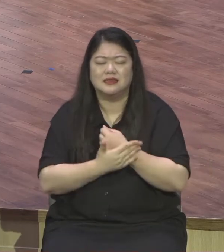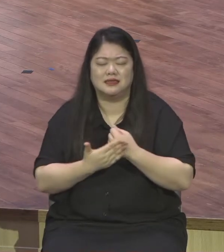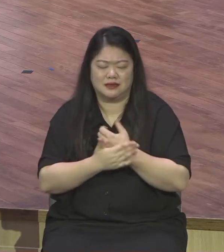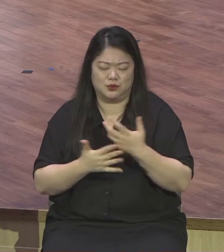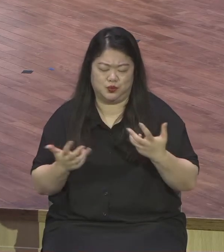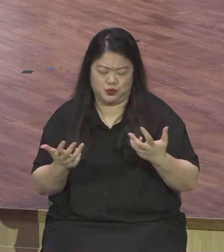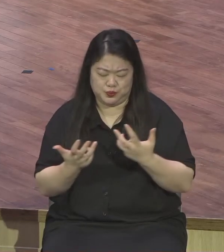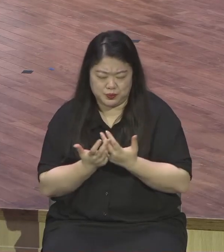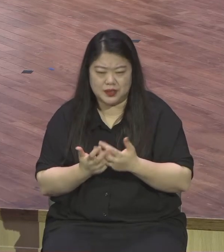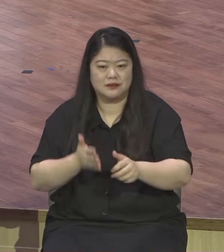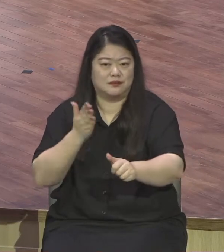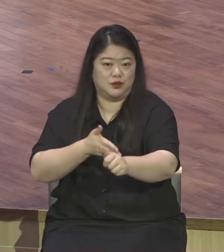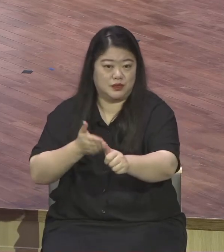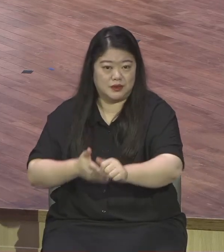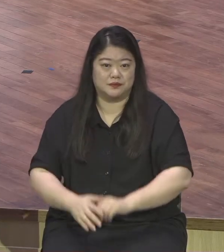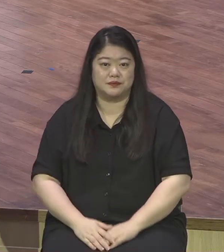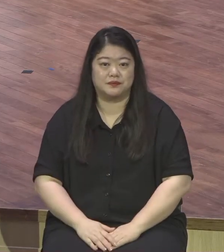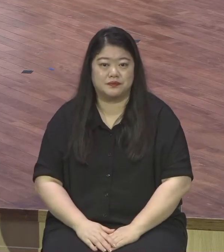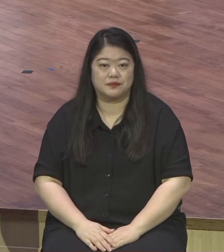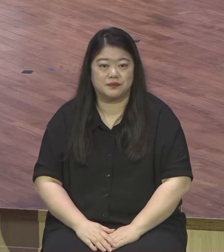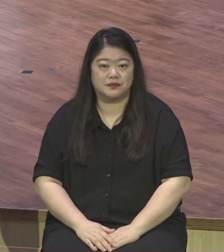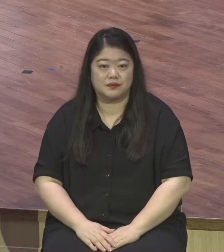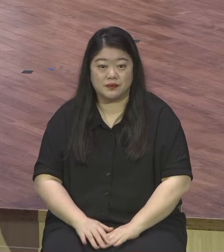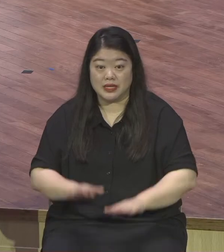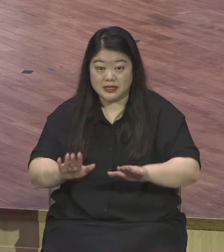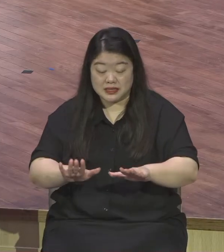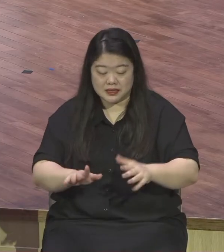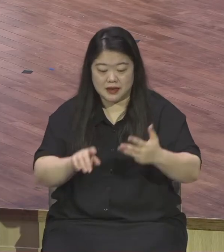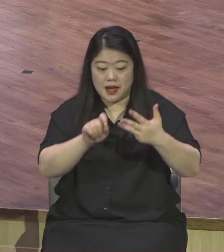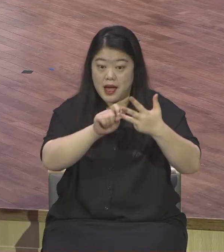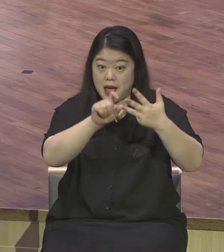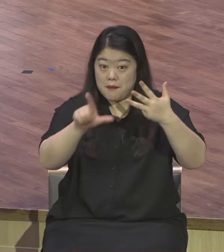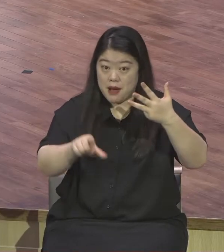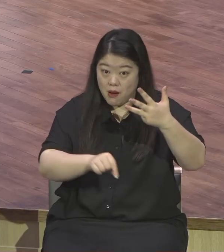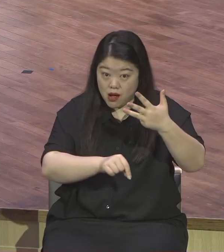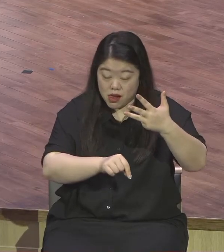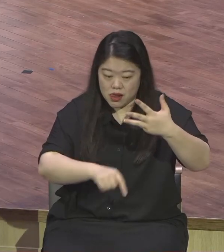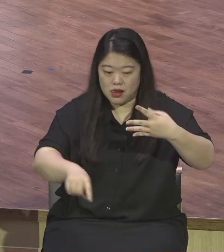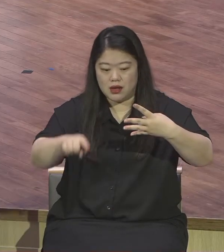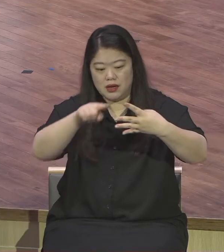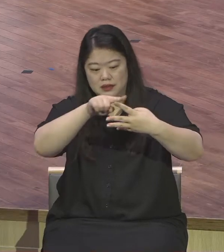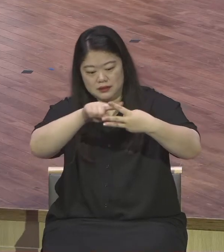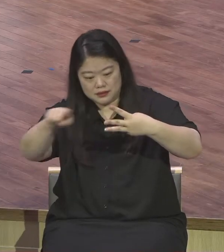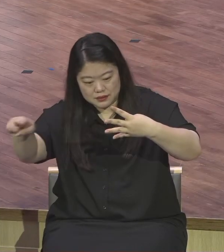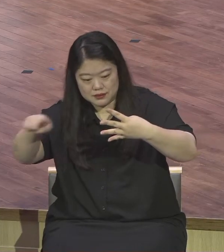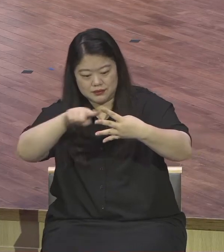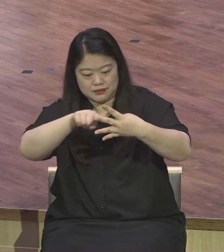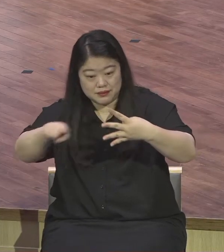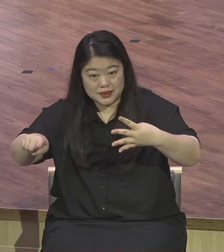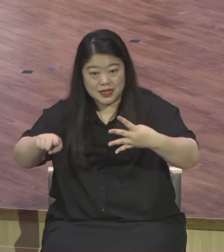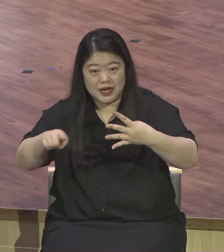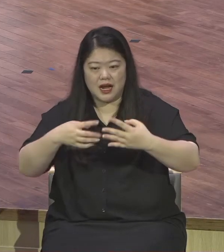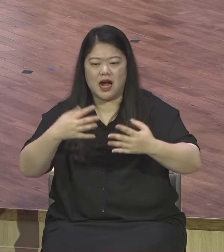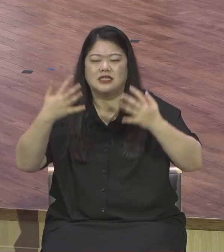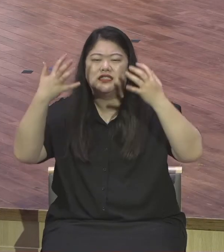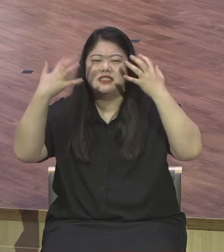요원에 각 부서별로 지금 부서마다 온라인 예배와 행사를 진행하고 있습니다. 행사도 중요하지만은 우리